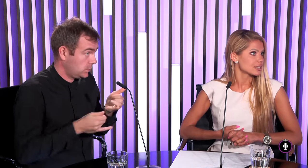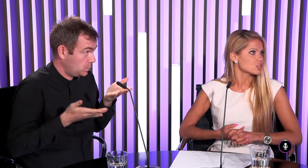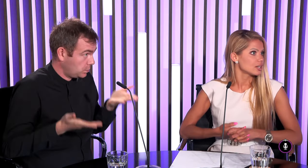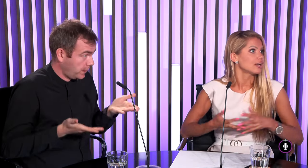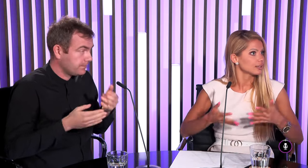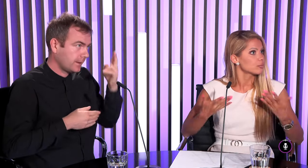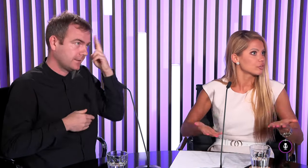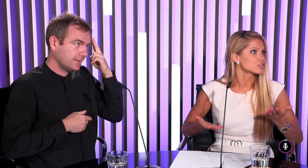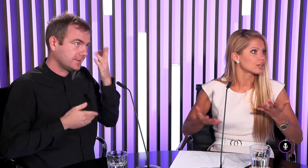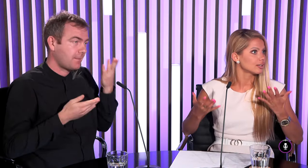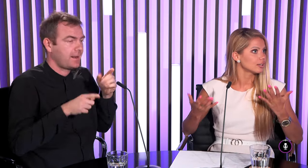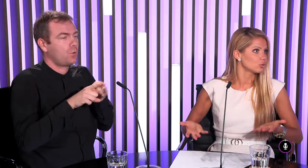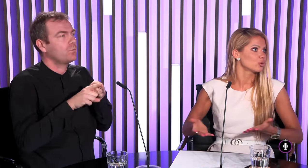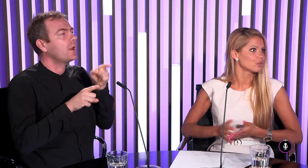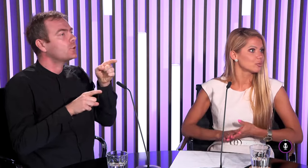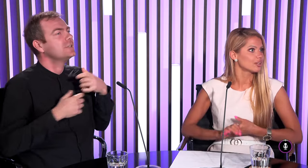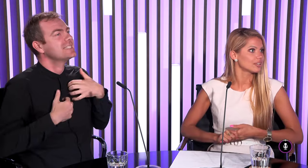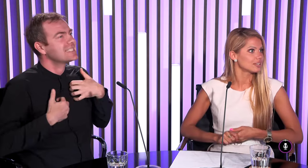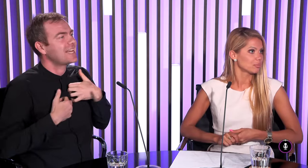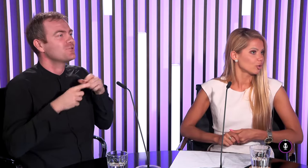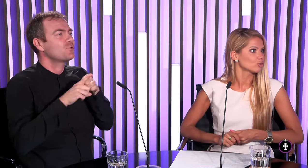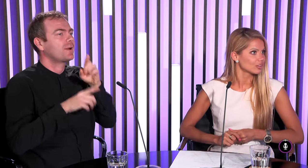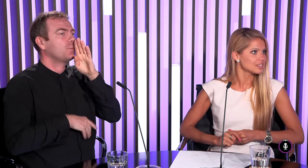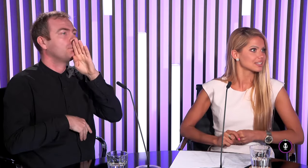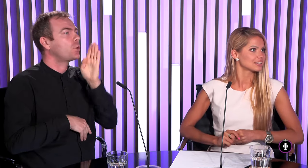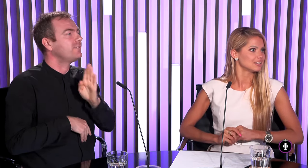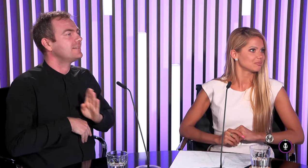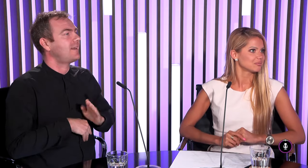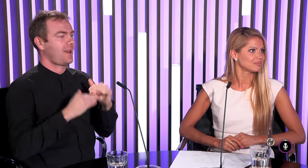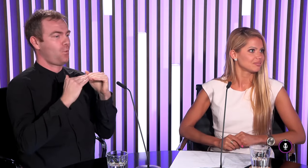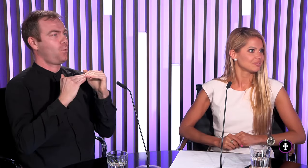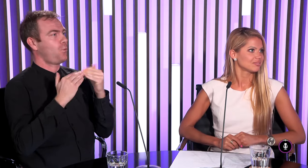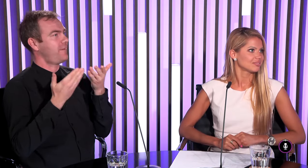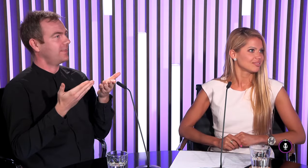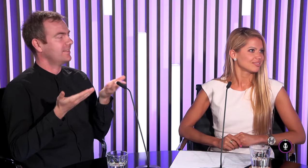spôsobom sa snažíte aj na tej profesionálnej úrovni podávať tie plnohodnotné výsledky